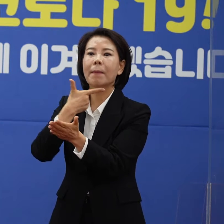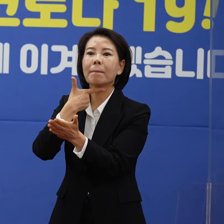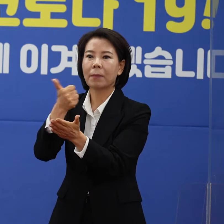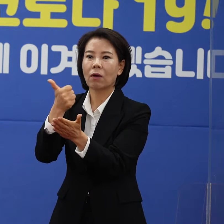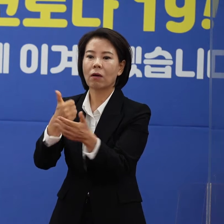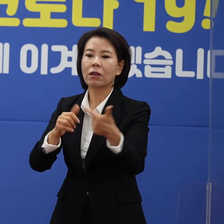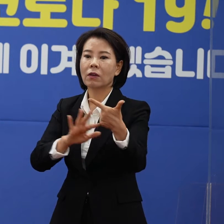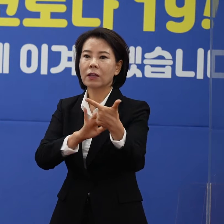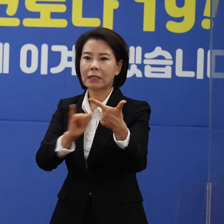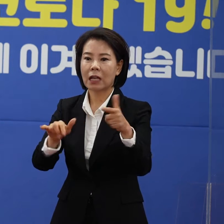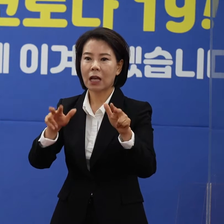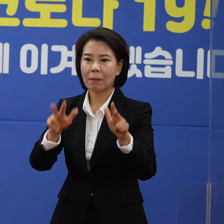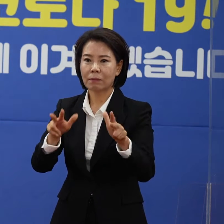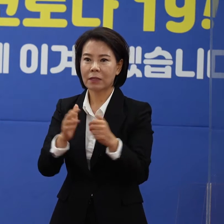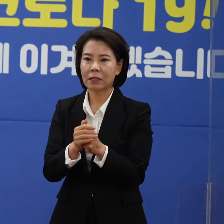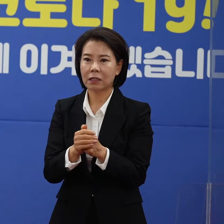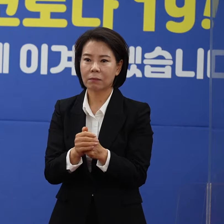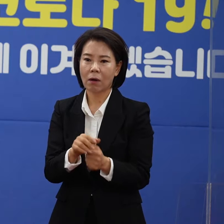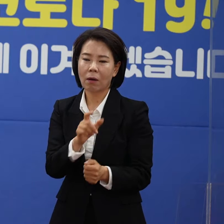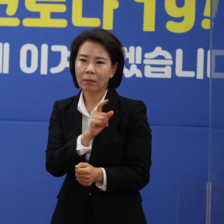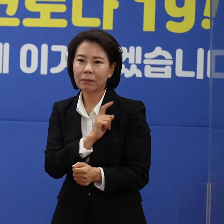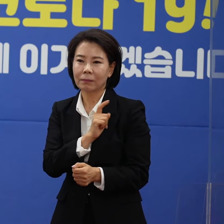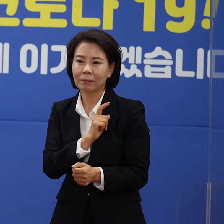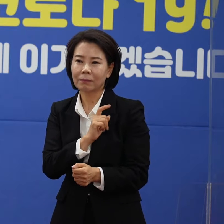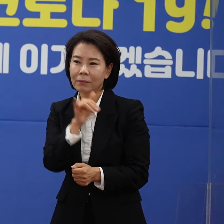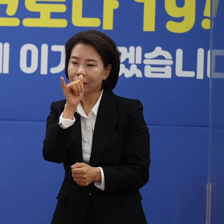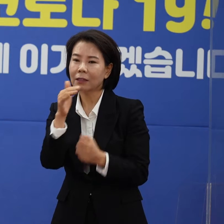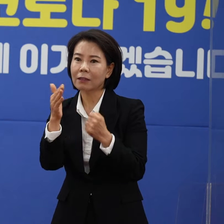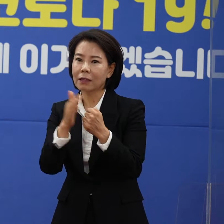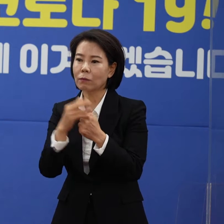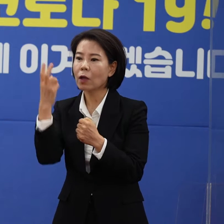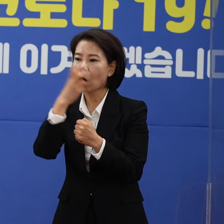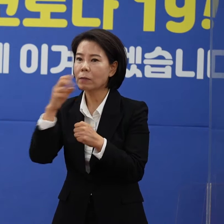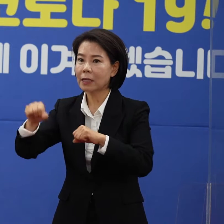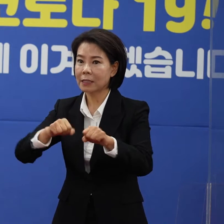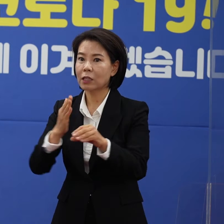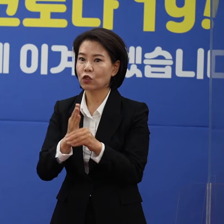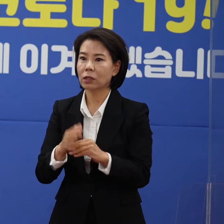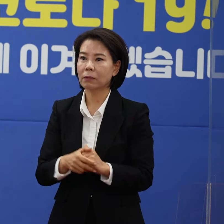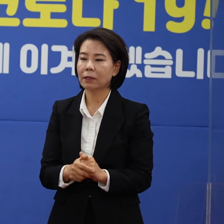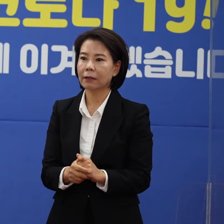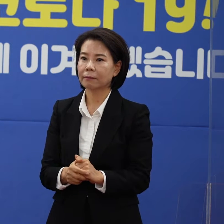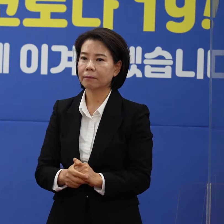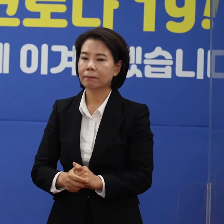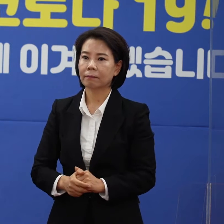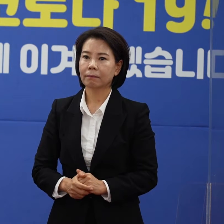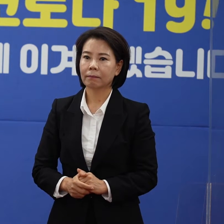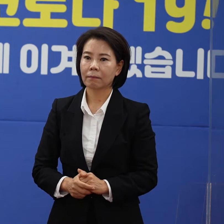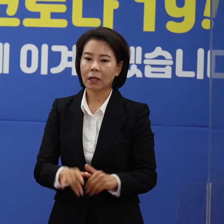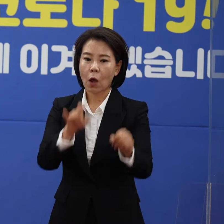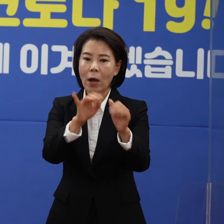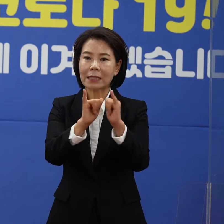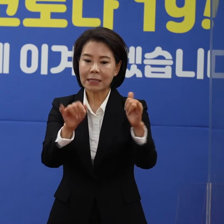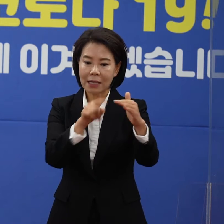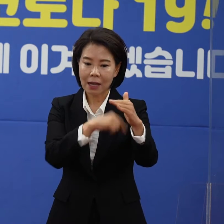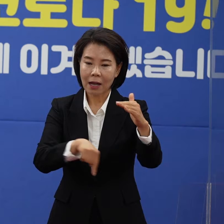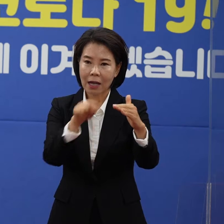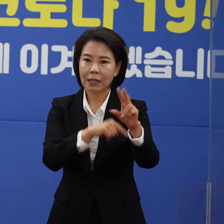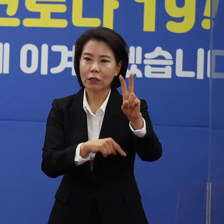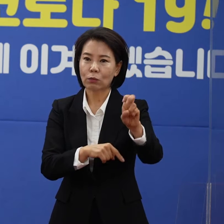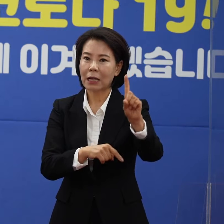그리고 6명은 현재 유증상으로 검사를 받은 사람들입니다. 확진자 가운데